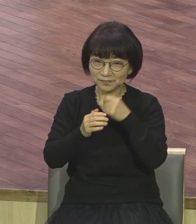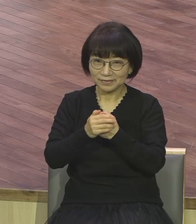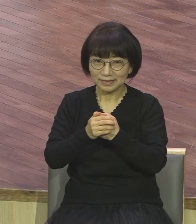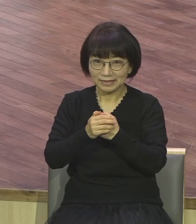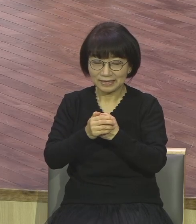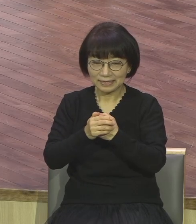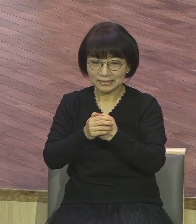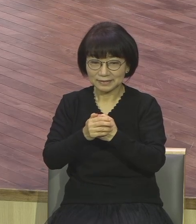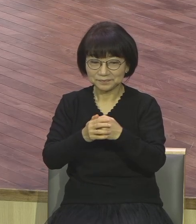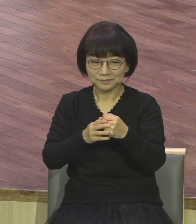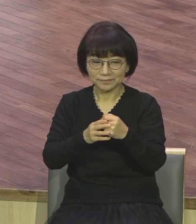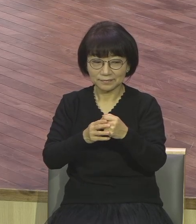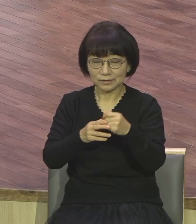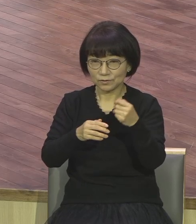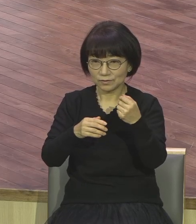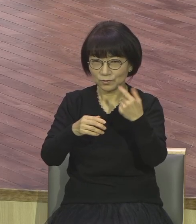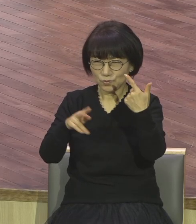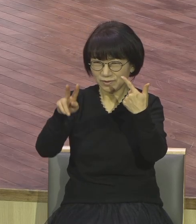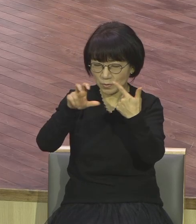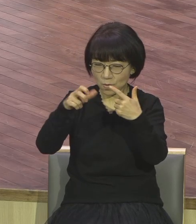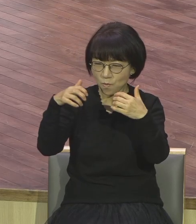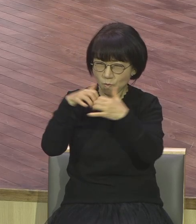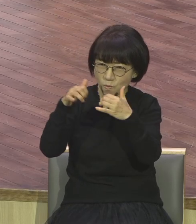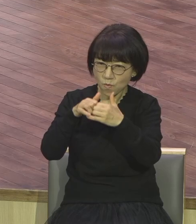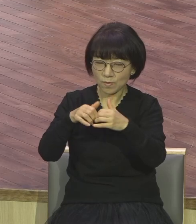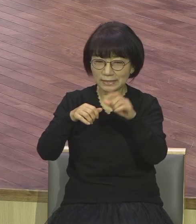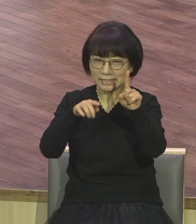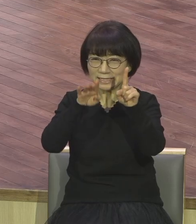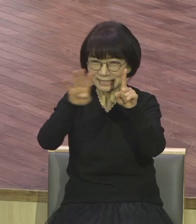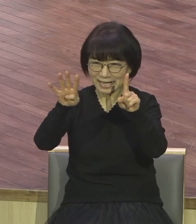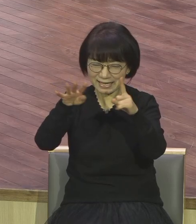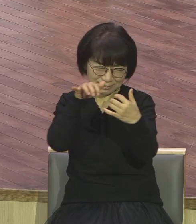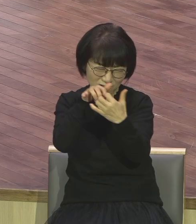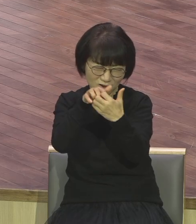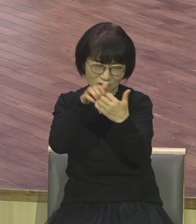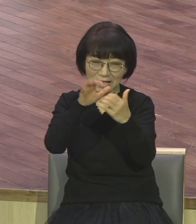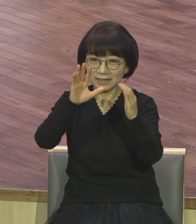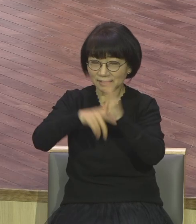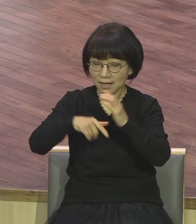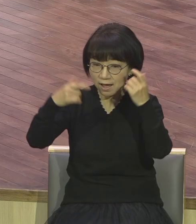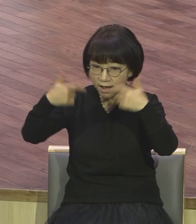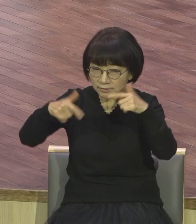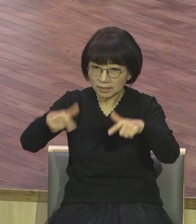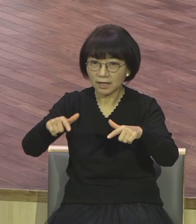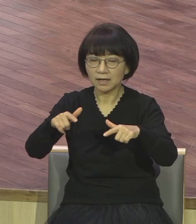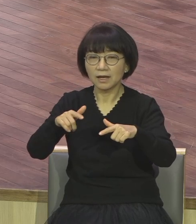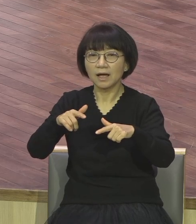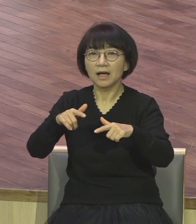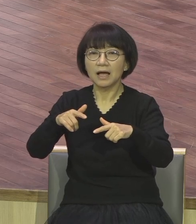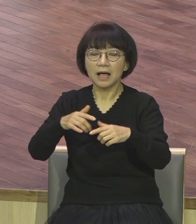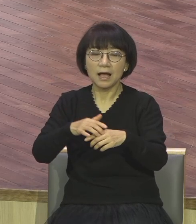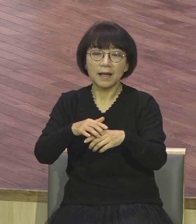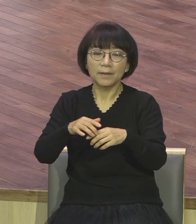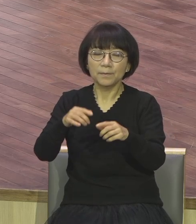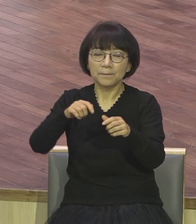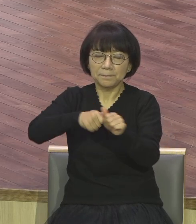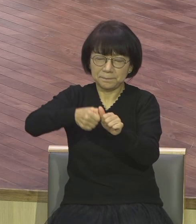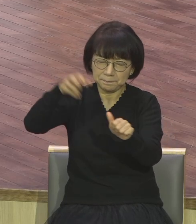잡아줘요 교회 다 문 다 불태워버려요 일본 사람들 30년간 우리나라를 핍박할 때 가장 먼저 핍박한 것이 교회예요 교회